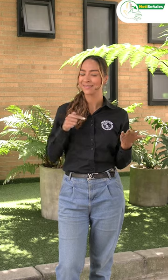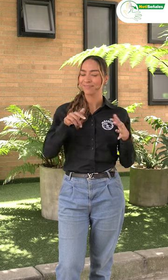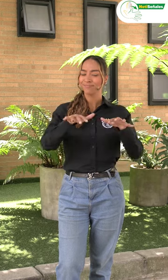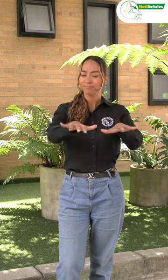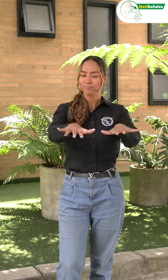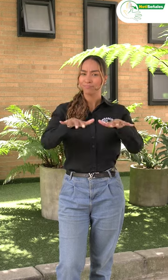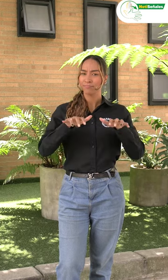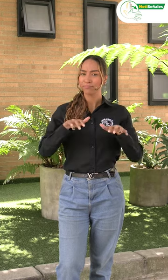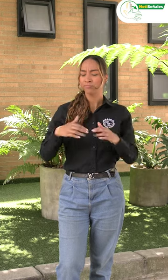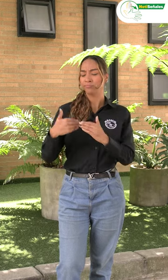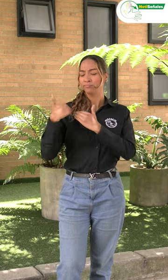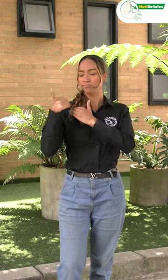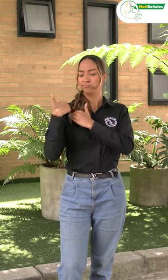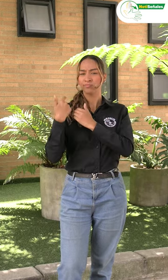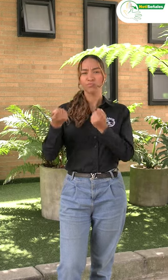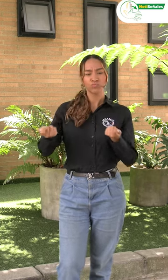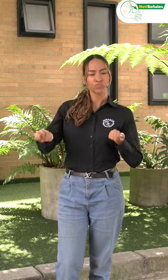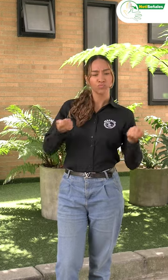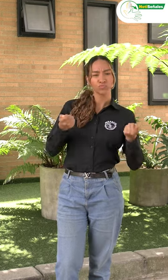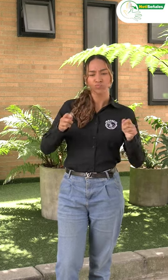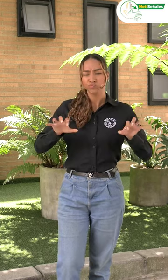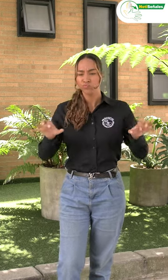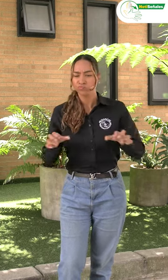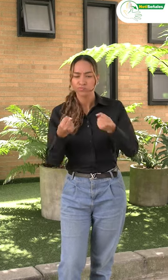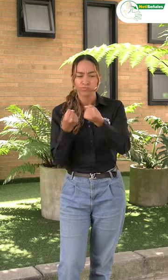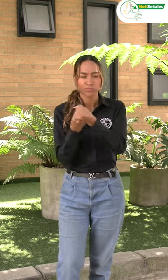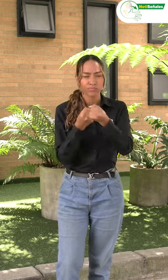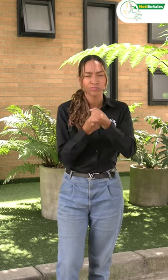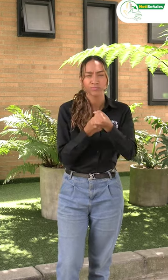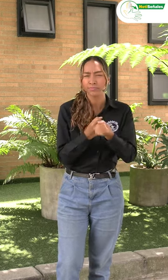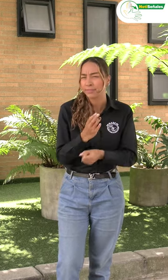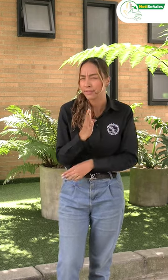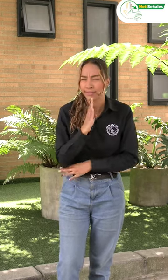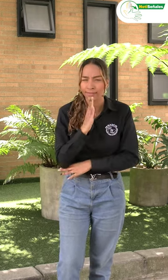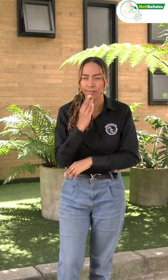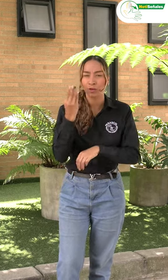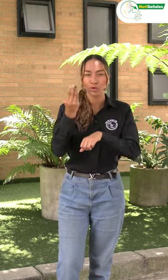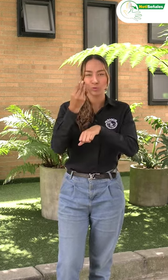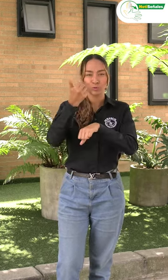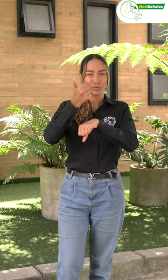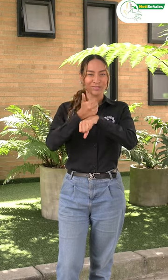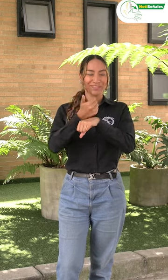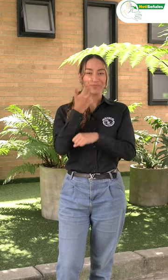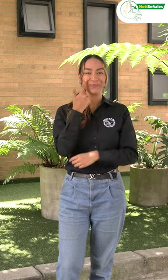En esta asamblea la moderación estuvo a cargo del consejo directivo. Mira